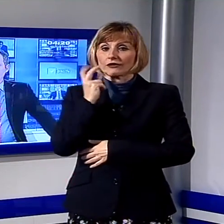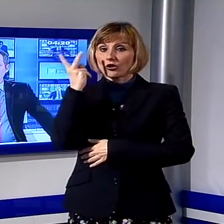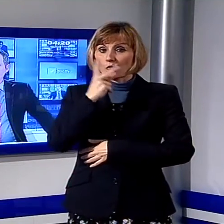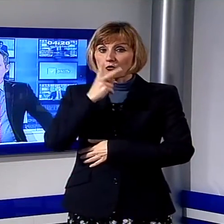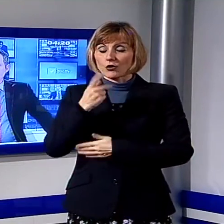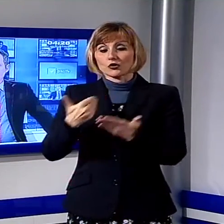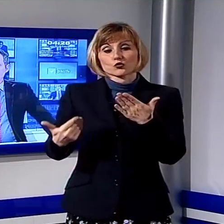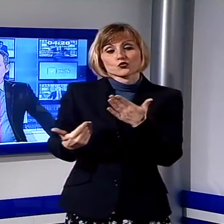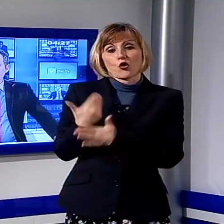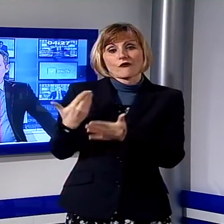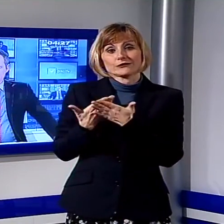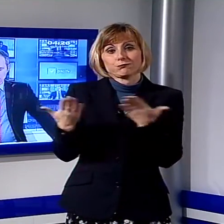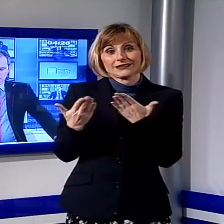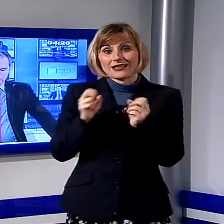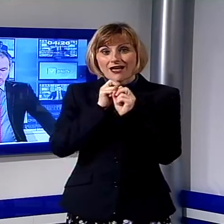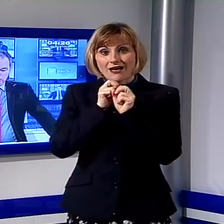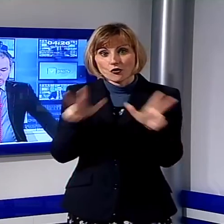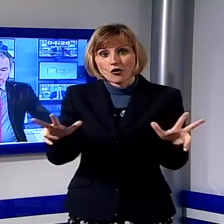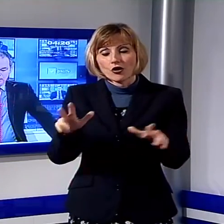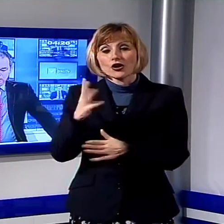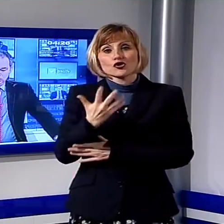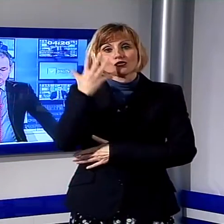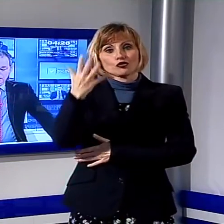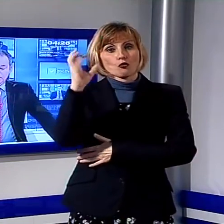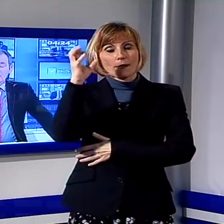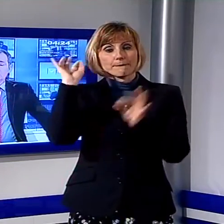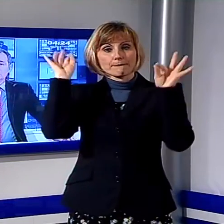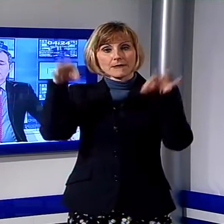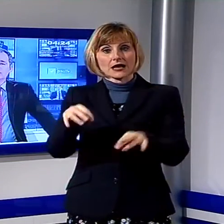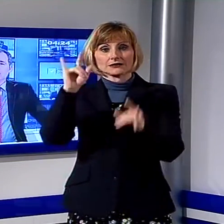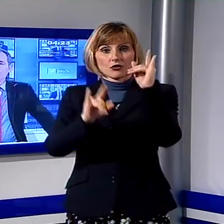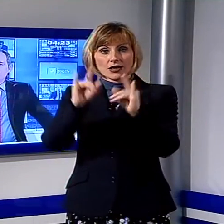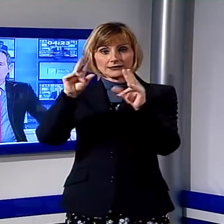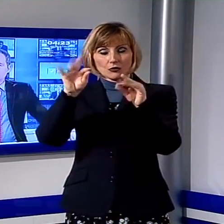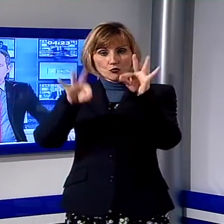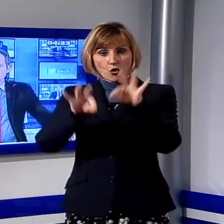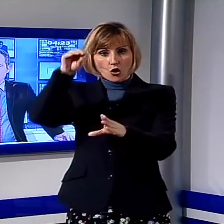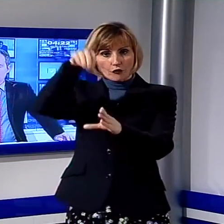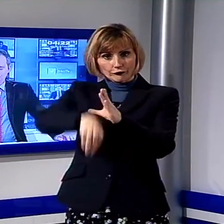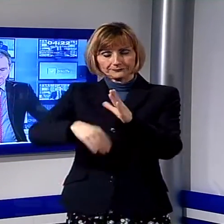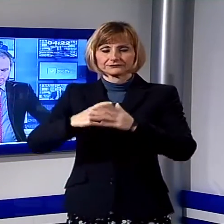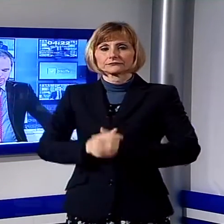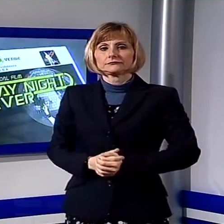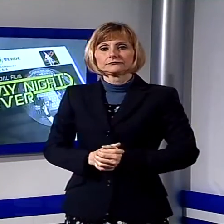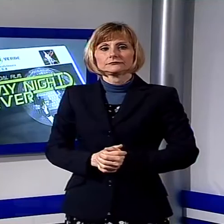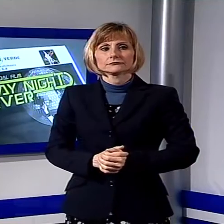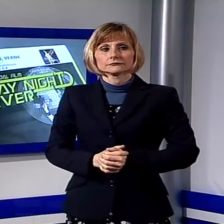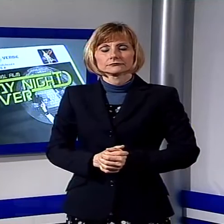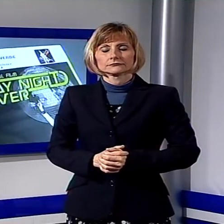Saturday Night Fever che il prossimo 5 marzo sbarcherà al Teatro Alfieri di Castelnuovo. Dopo il grande